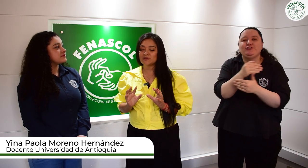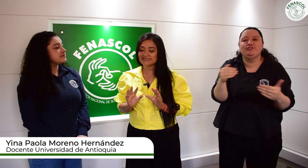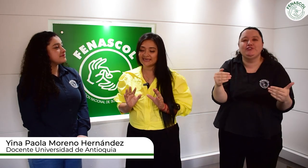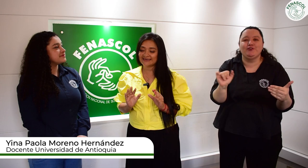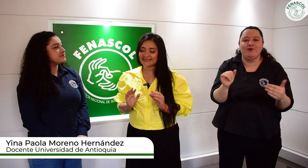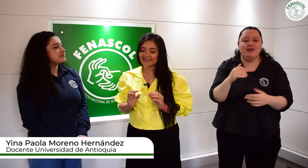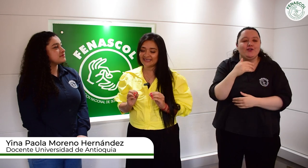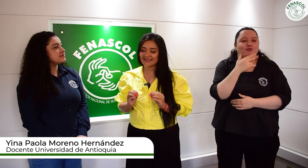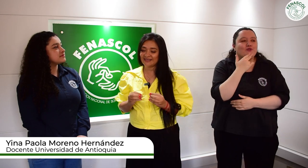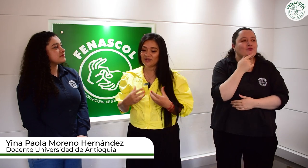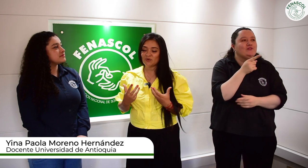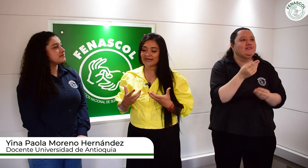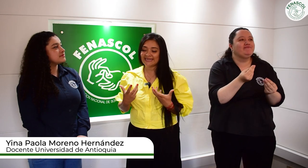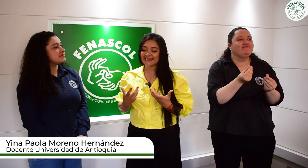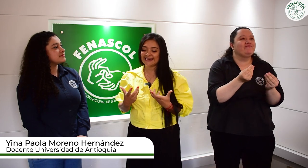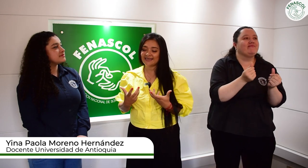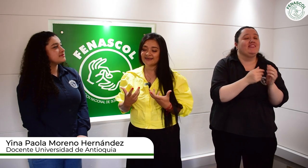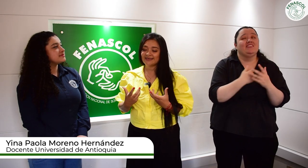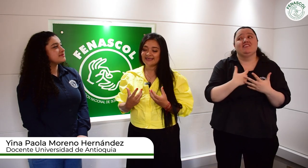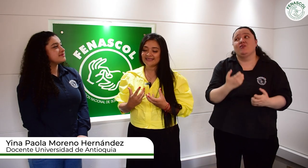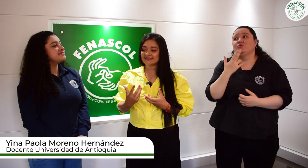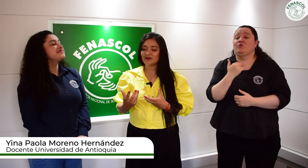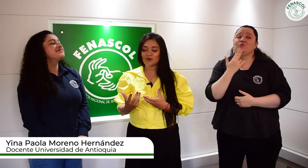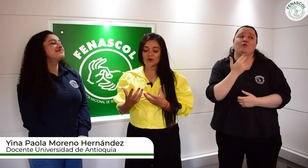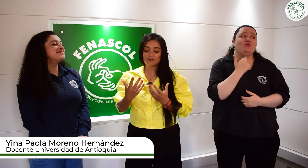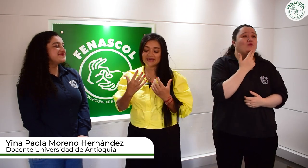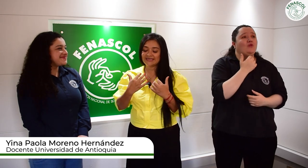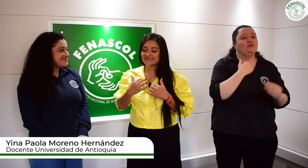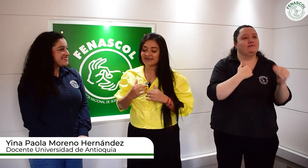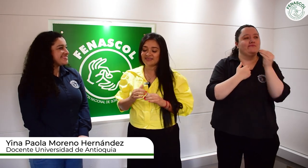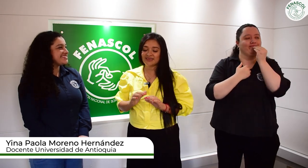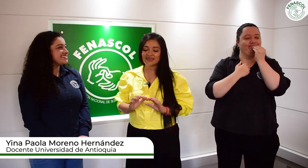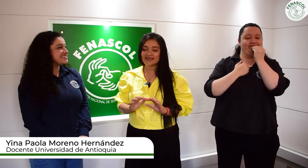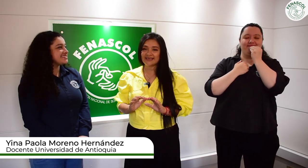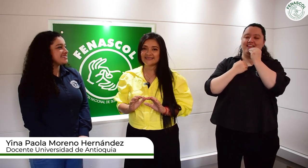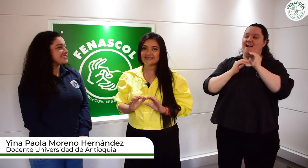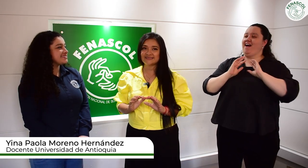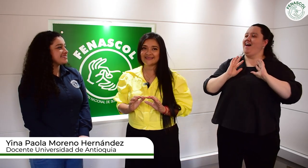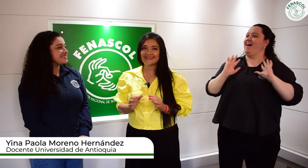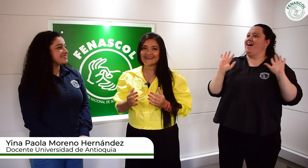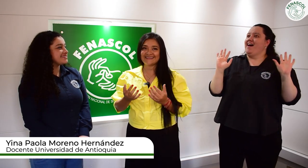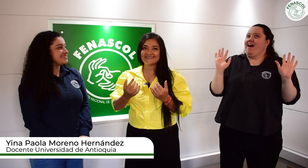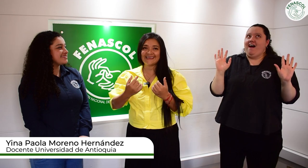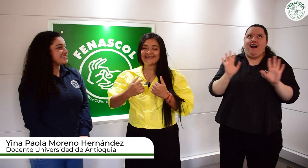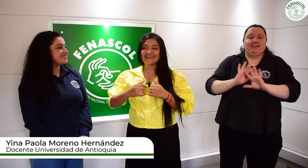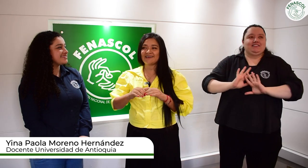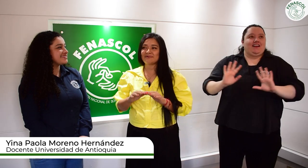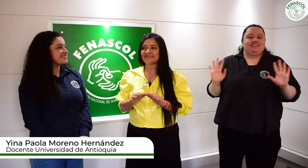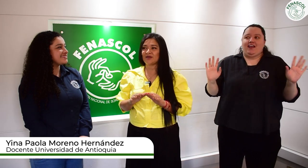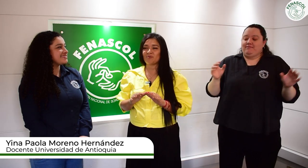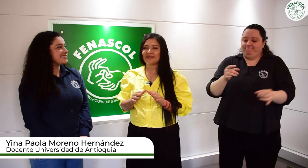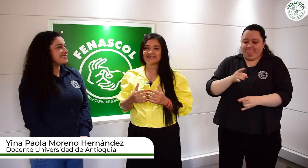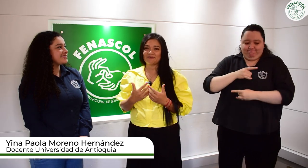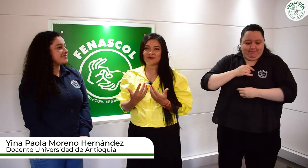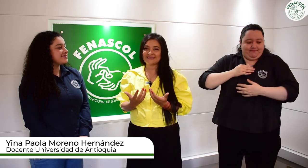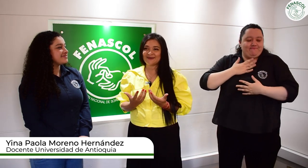y lo anhela y se lo come y siente que le genera demasiado placer poderse lo comer.